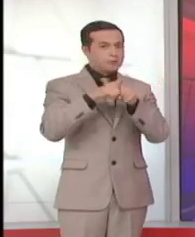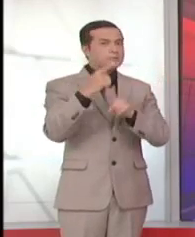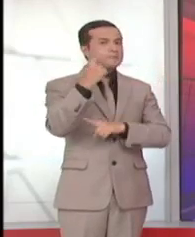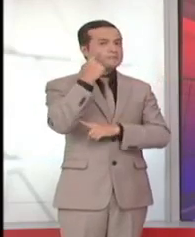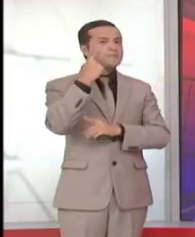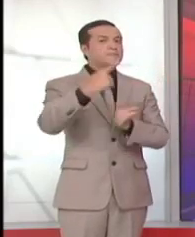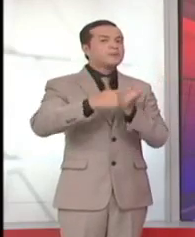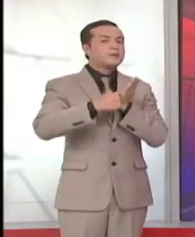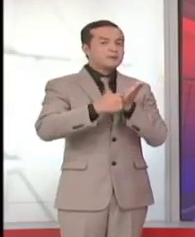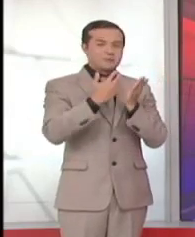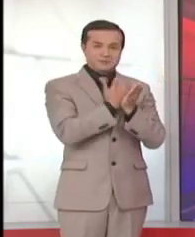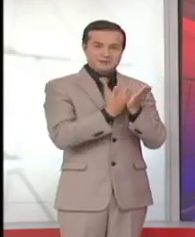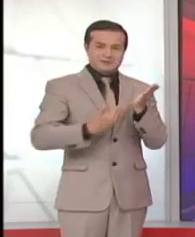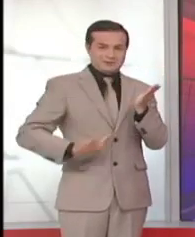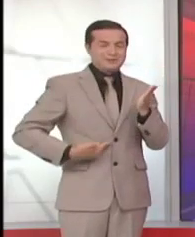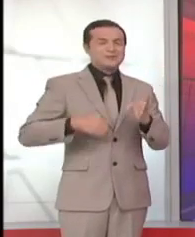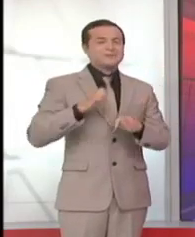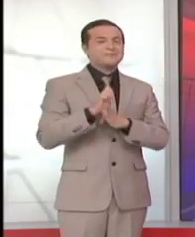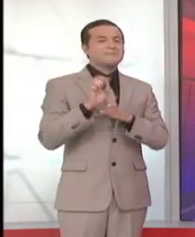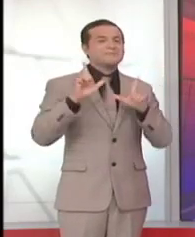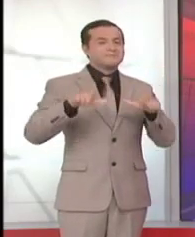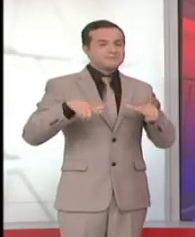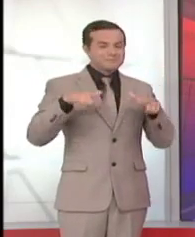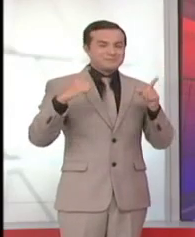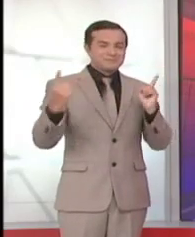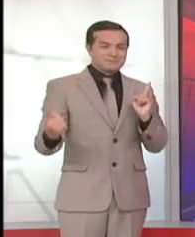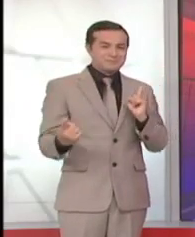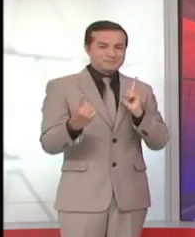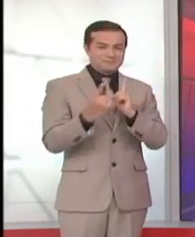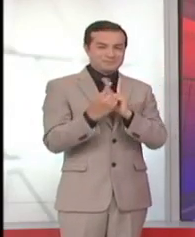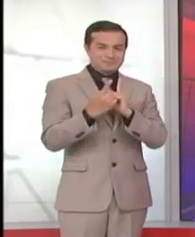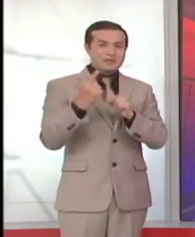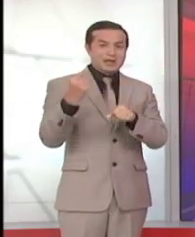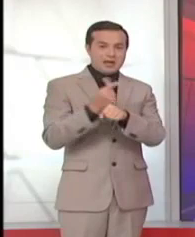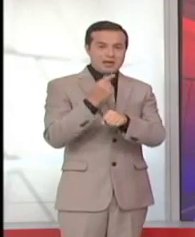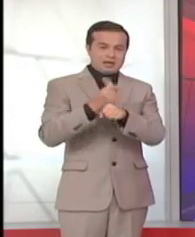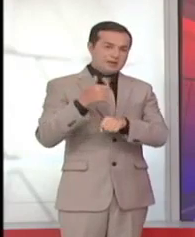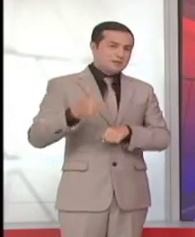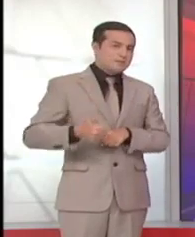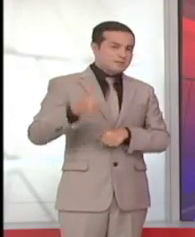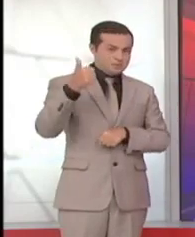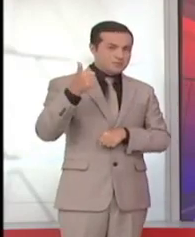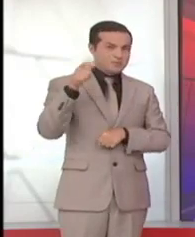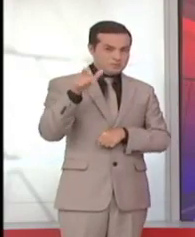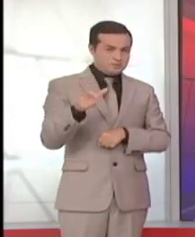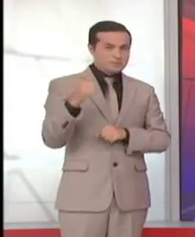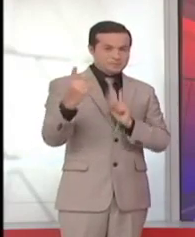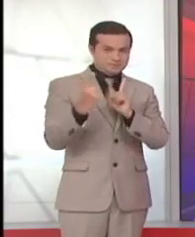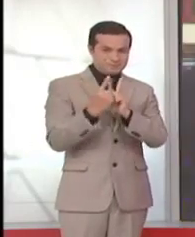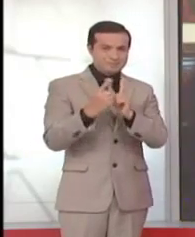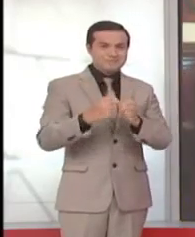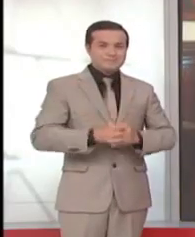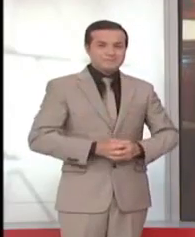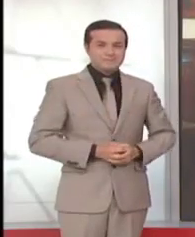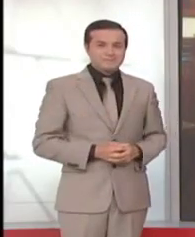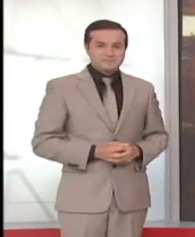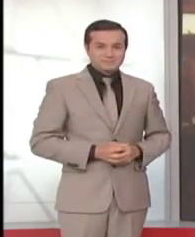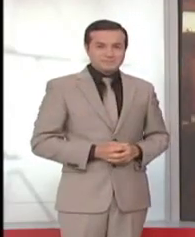que mantuvo el presidente de la República, Lenín Moreno, y el CEO del grupo internacional, Mark Combs. La cita fue